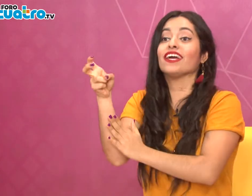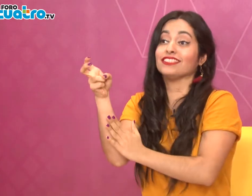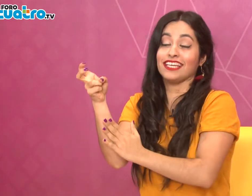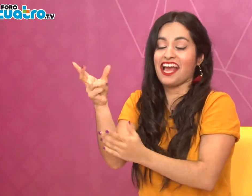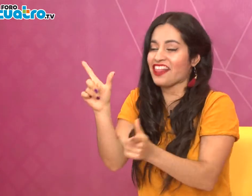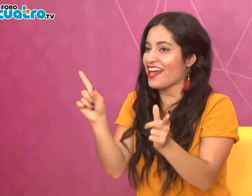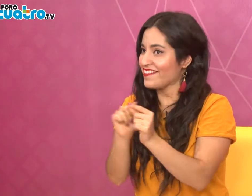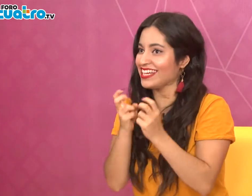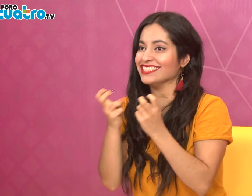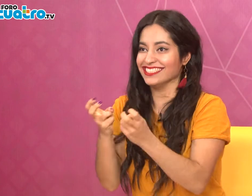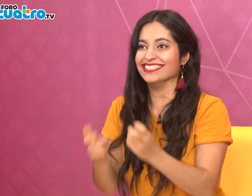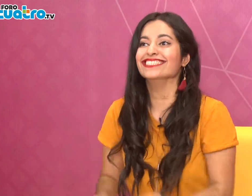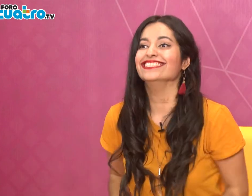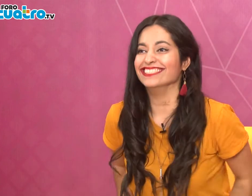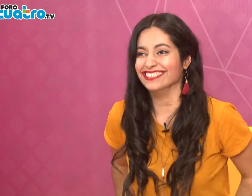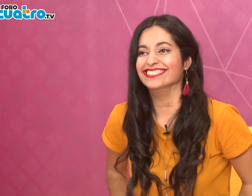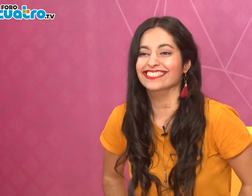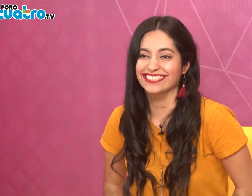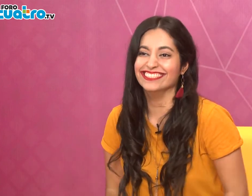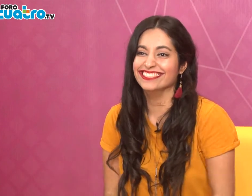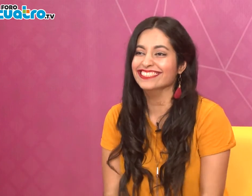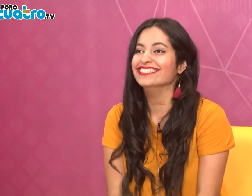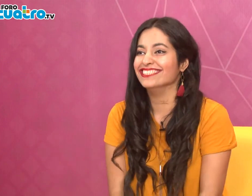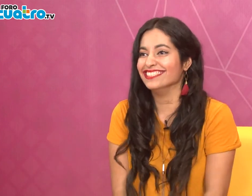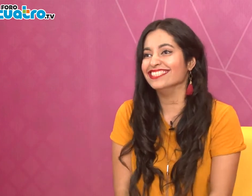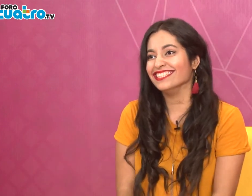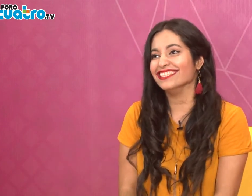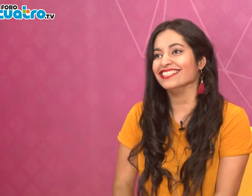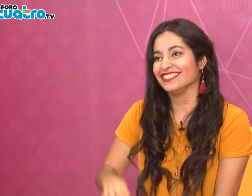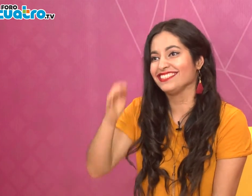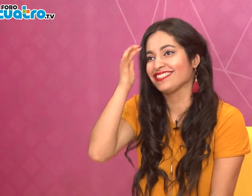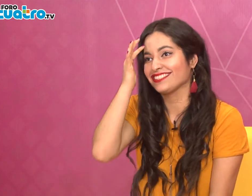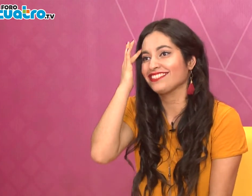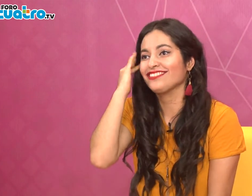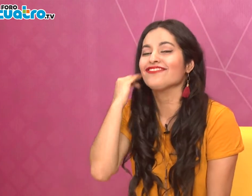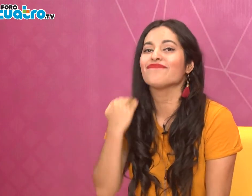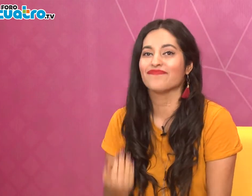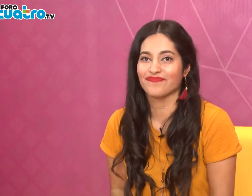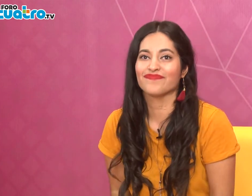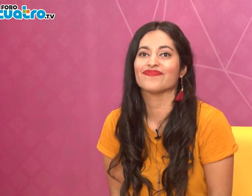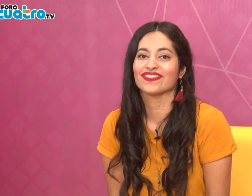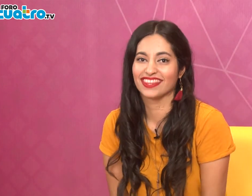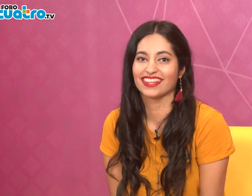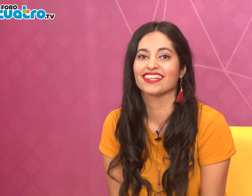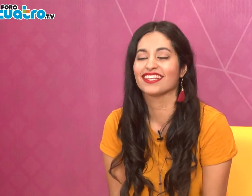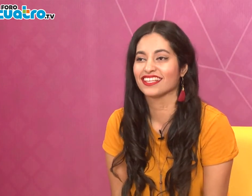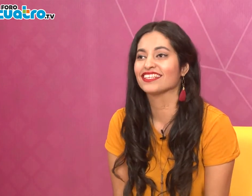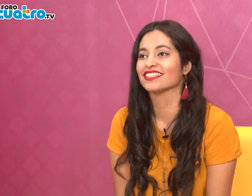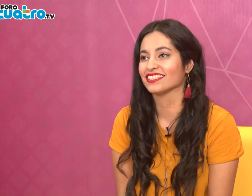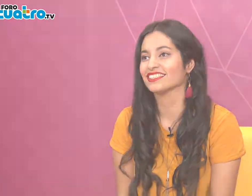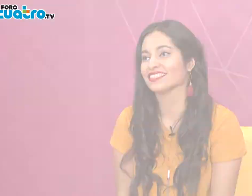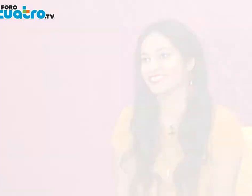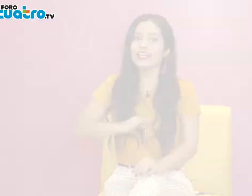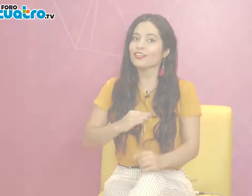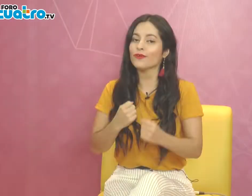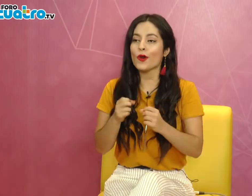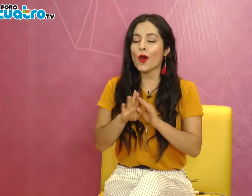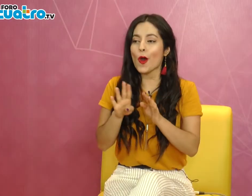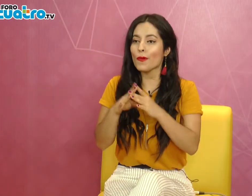decir que ellas pueden aprender, que ellas pueden solas. Y de ahí, bueno, de ahí van surgiendo más o menos las ideas de cada video. Sí, la